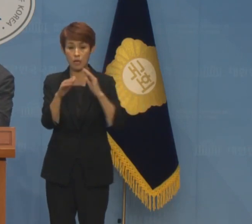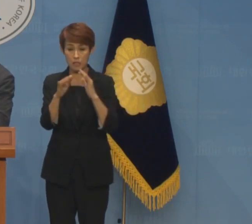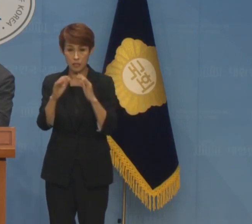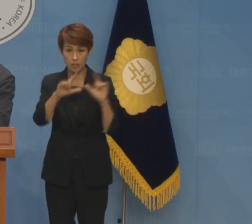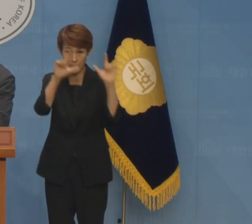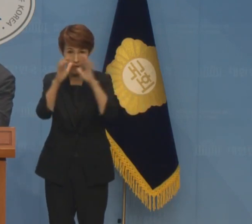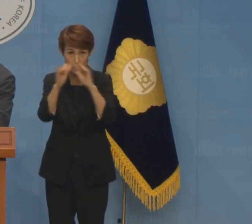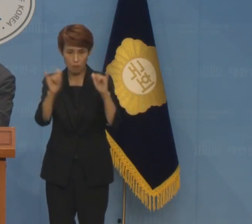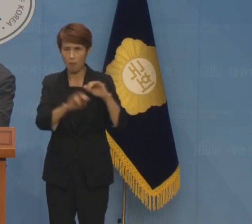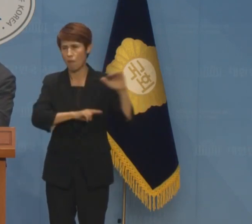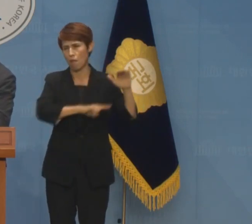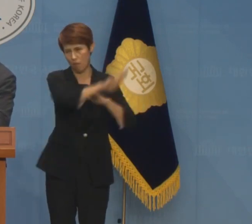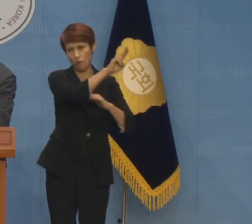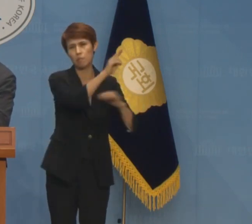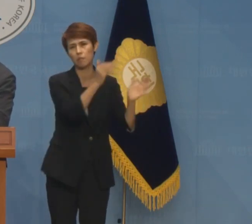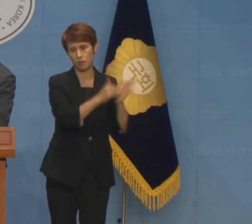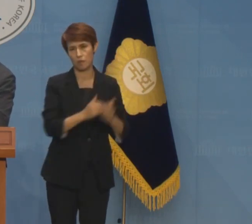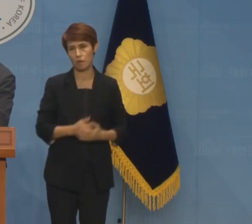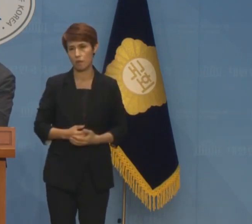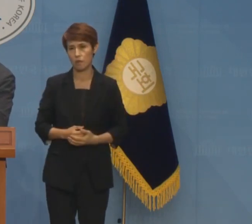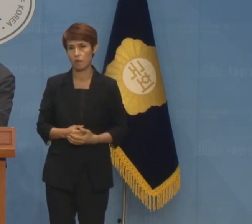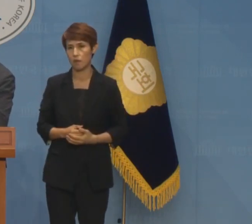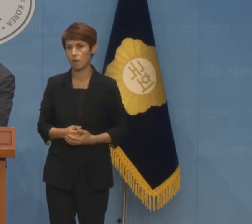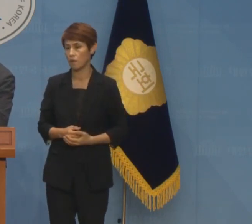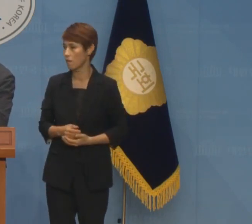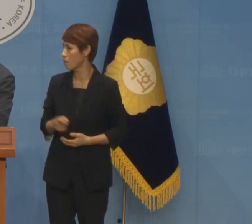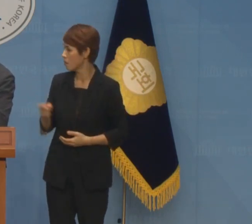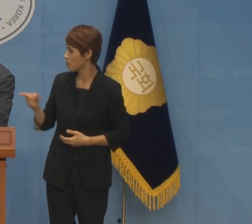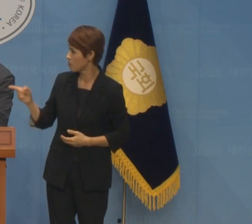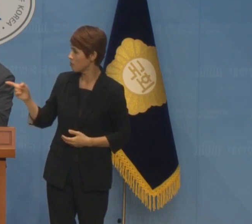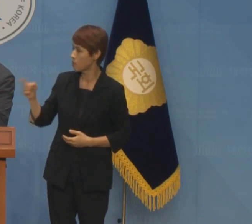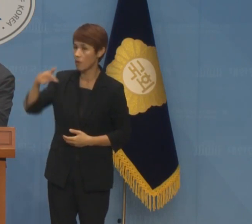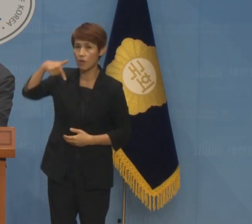이게 강경업, 채산오리인데요.